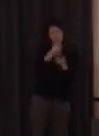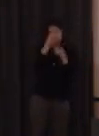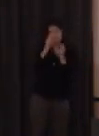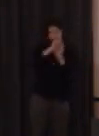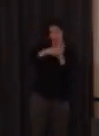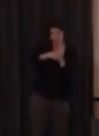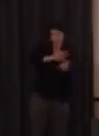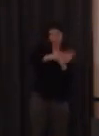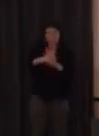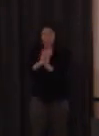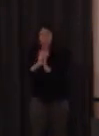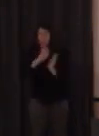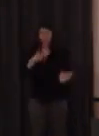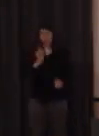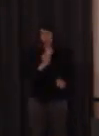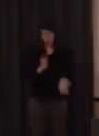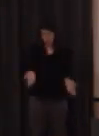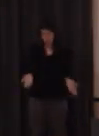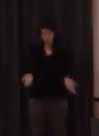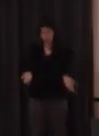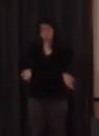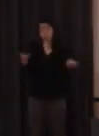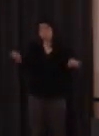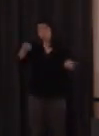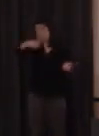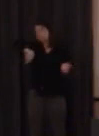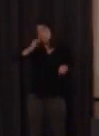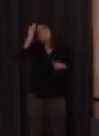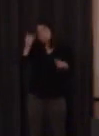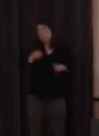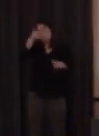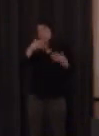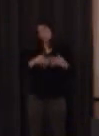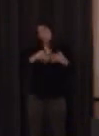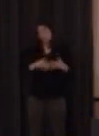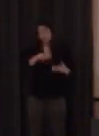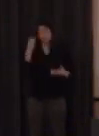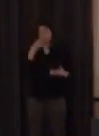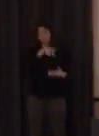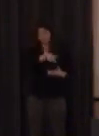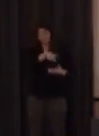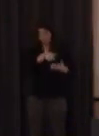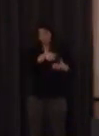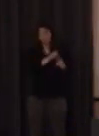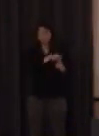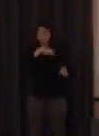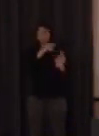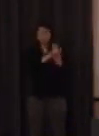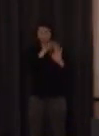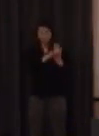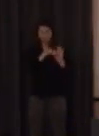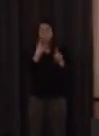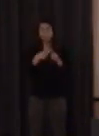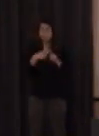y entonces por eso nos pareció mucho más útil seguir en esa línea porque a su vez podía servir para decir bueno pues esto que